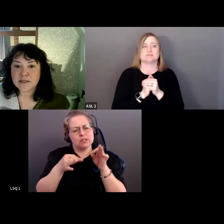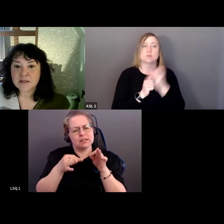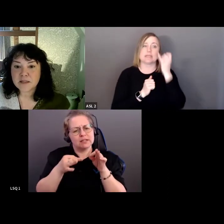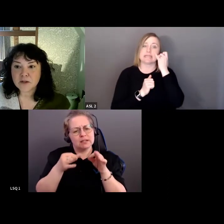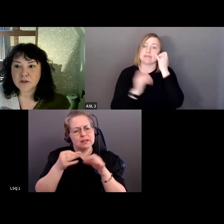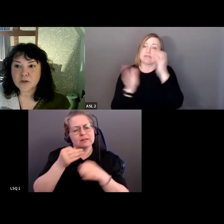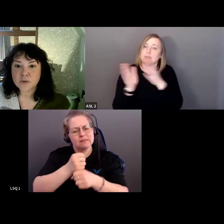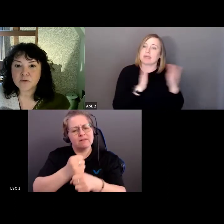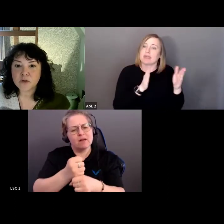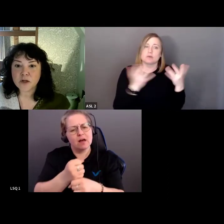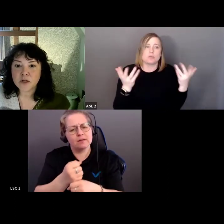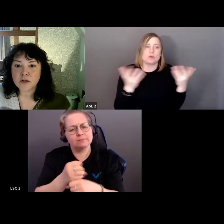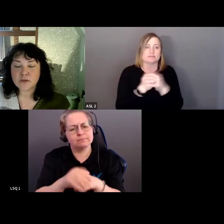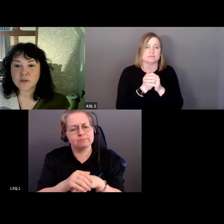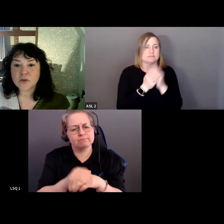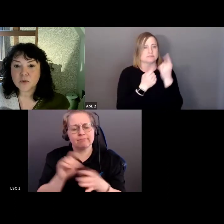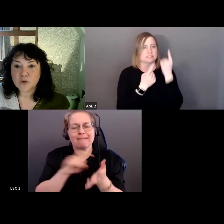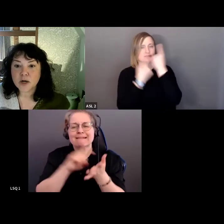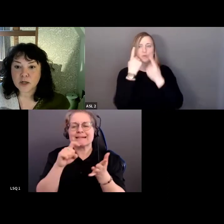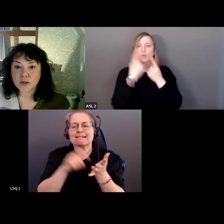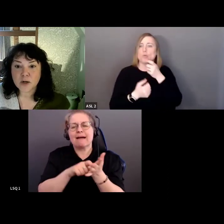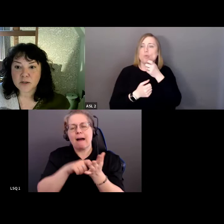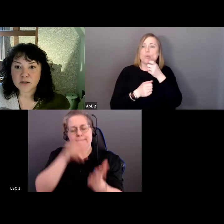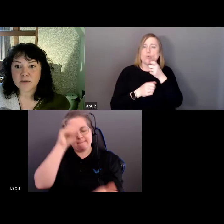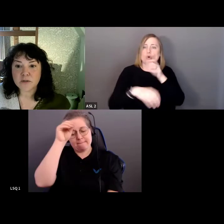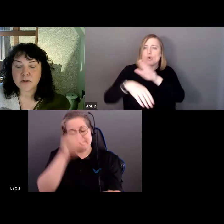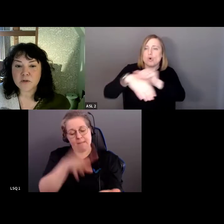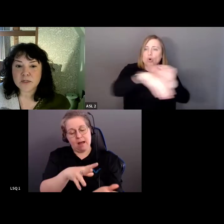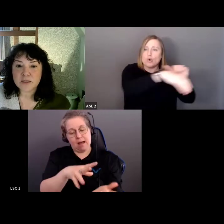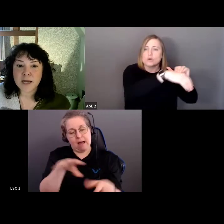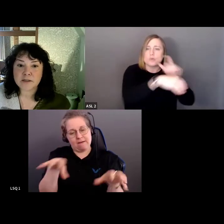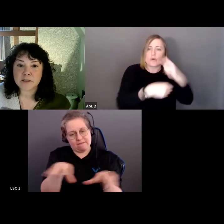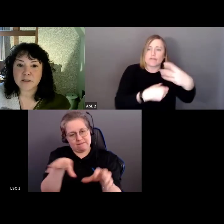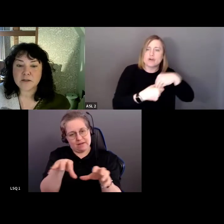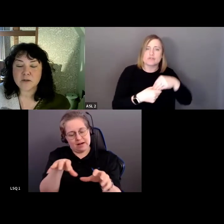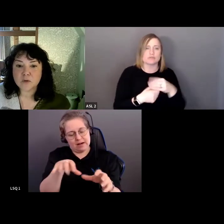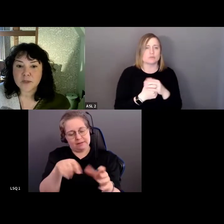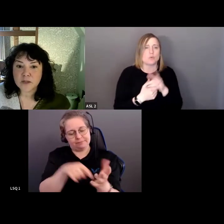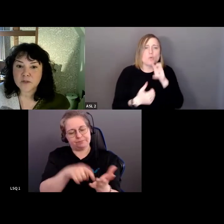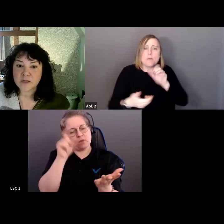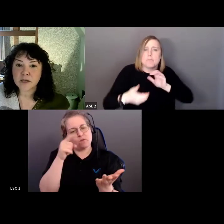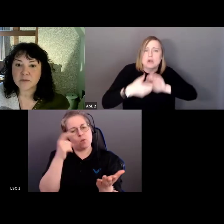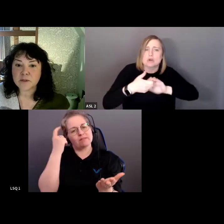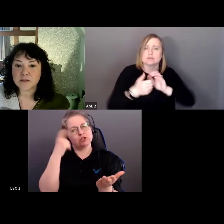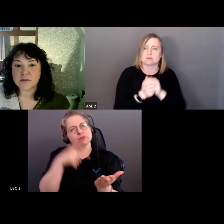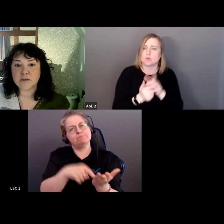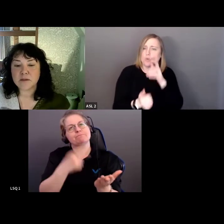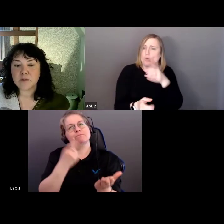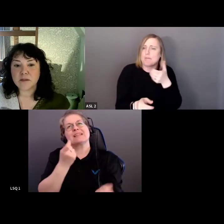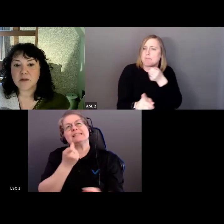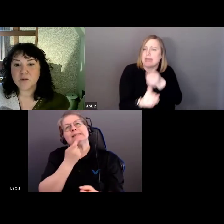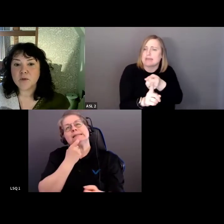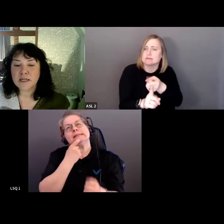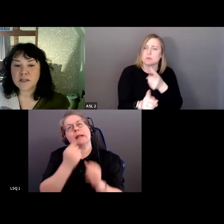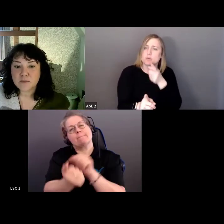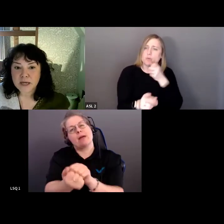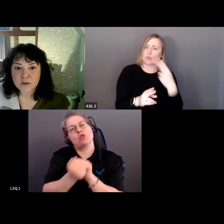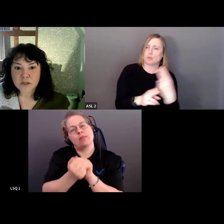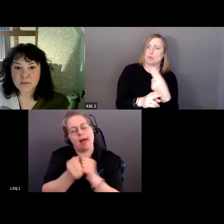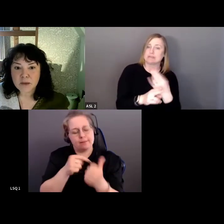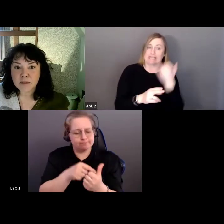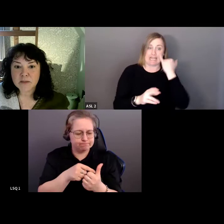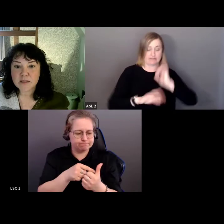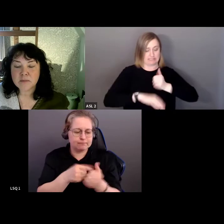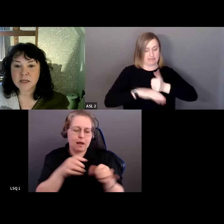Lorsqu'on fait de la planification, il faut se demander qui sont réellement nos partenaires. Qui seront les gens concernés?